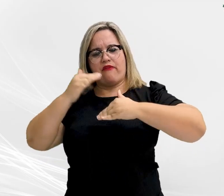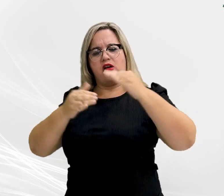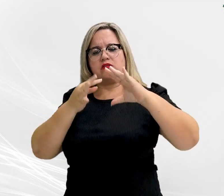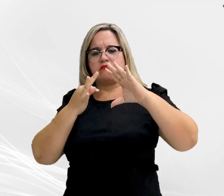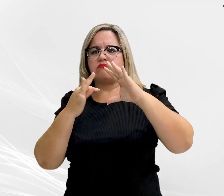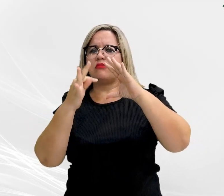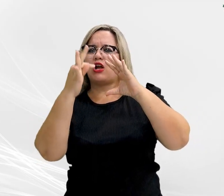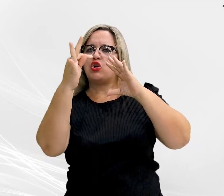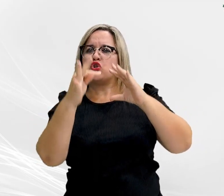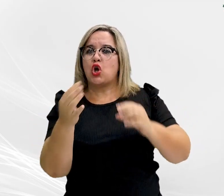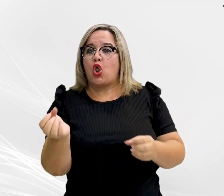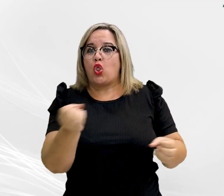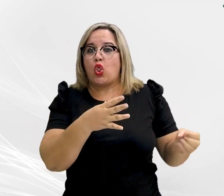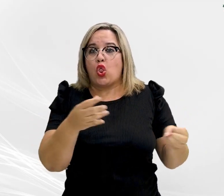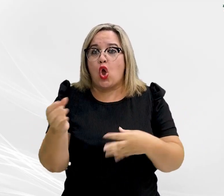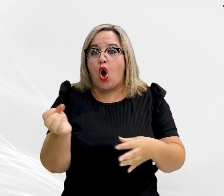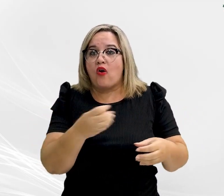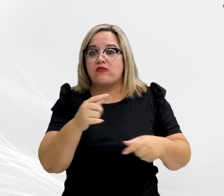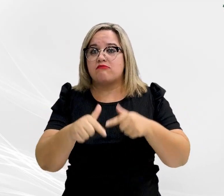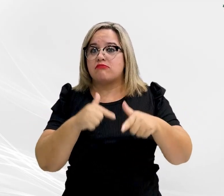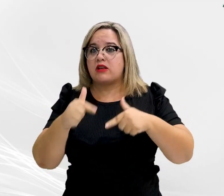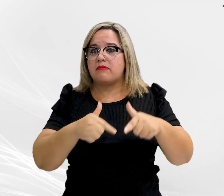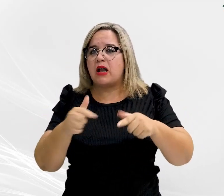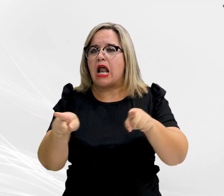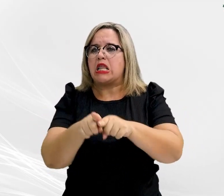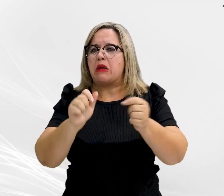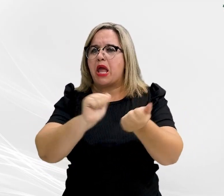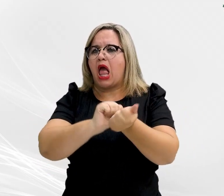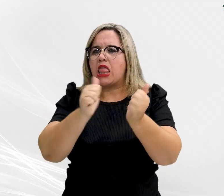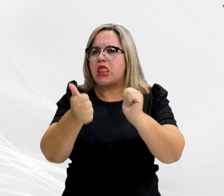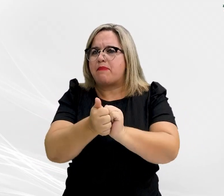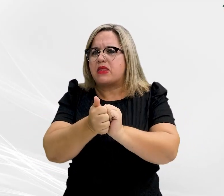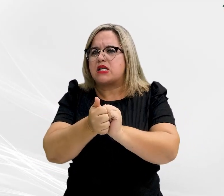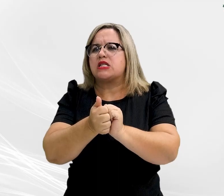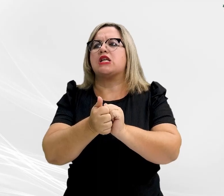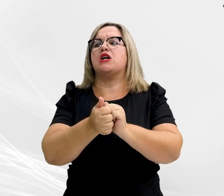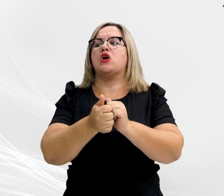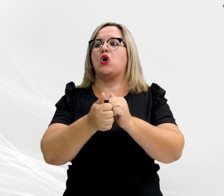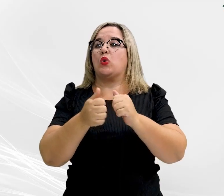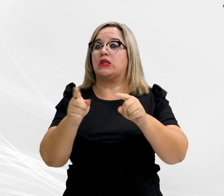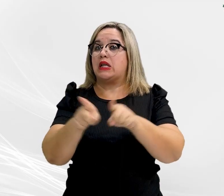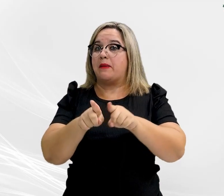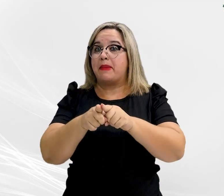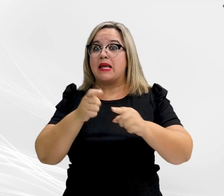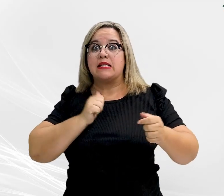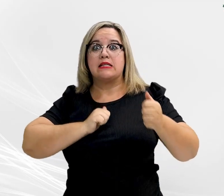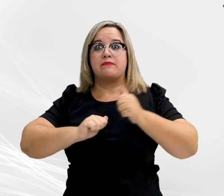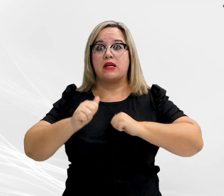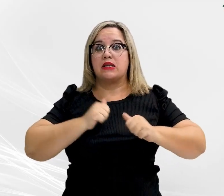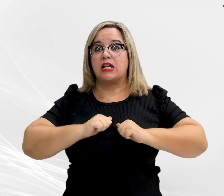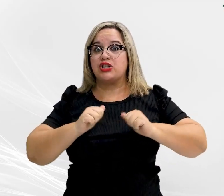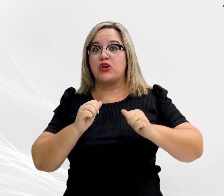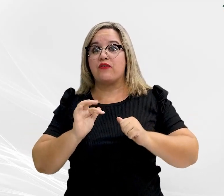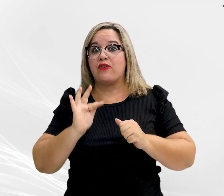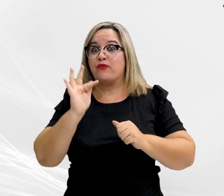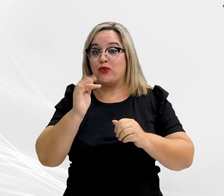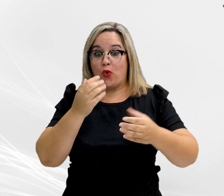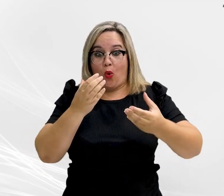trabalho. Além da adequação aos novos rumos, há uma expectativa em torno da realização de concurso para servidores.